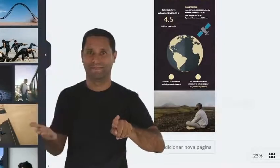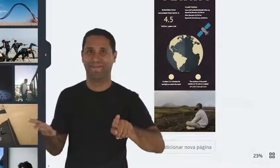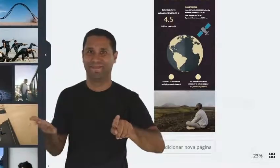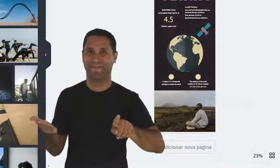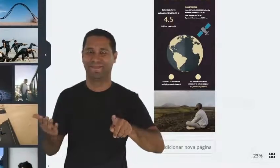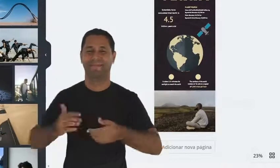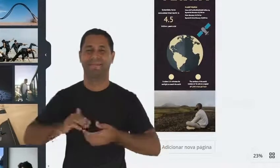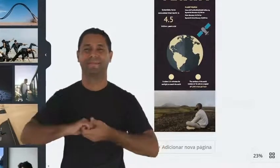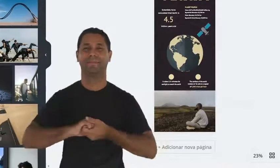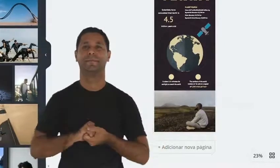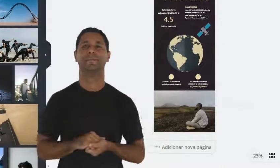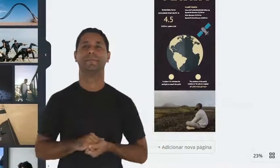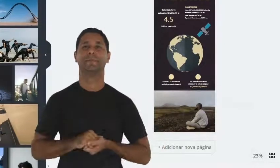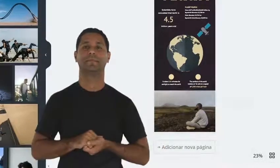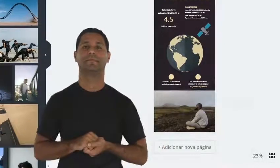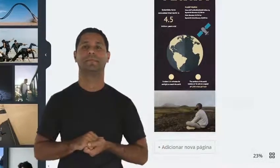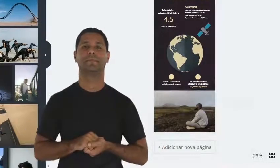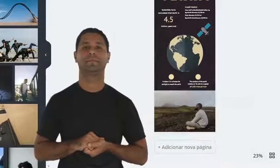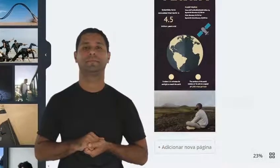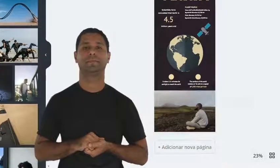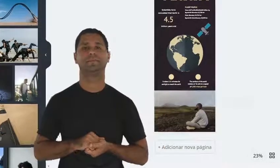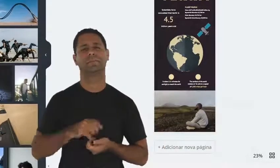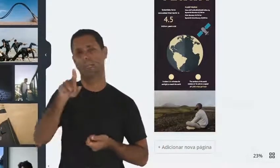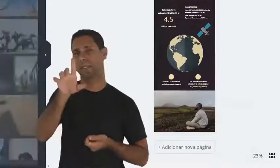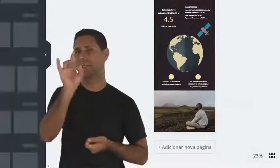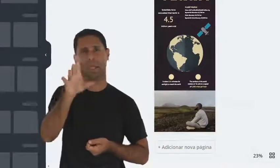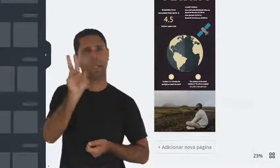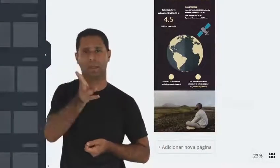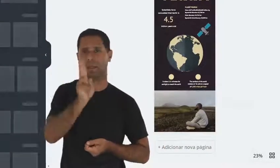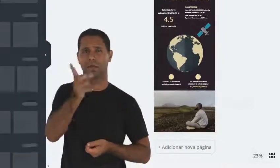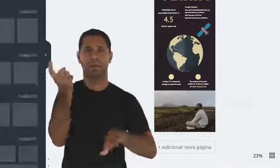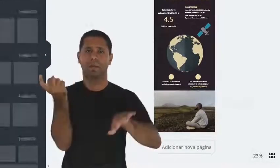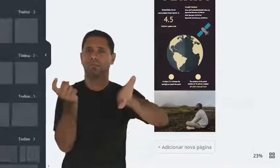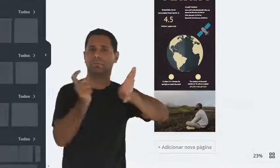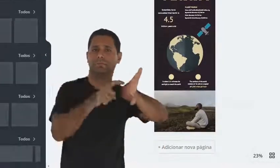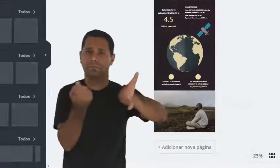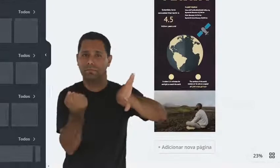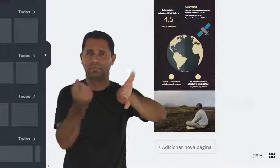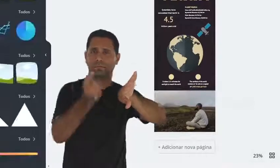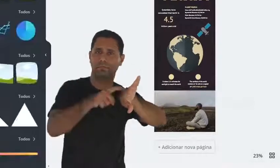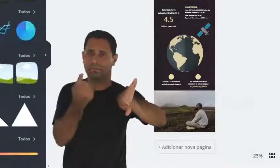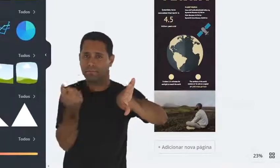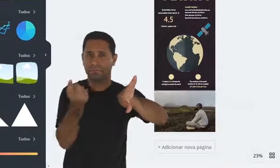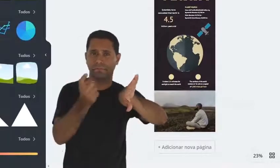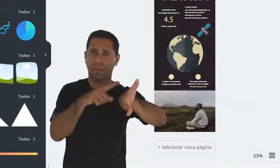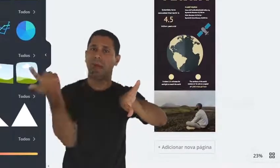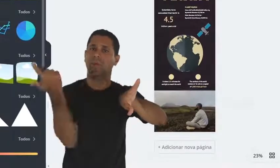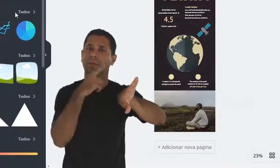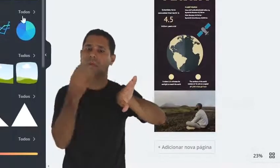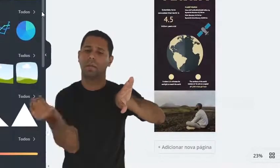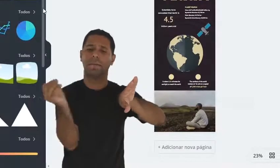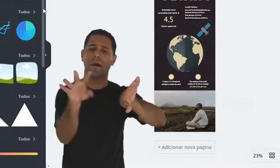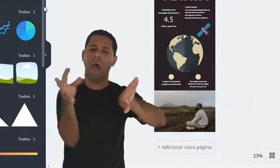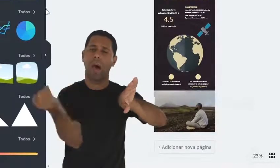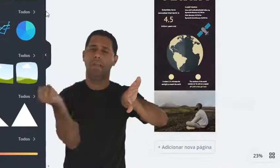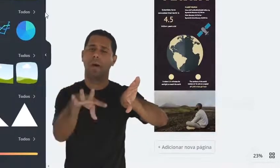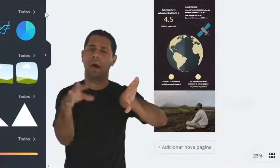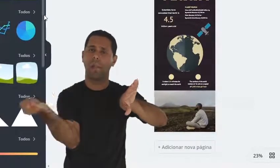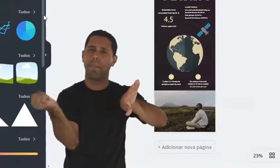Olha só. Este aqui. E sempre clicando você consegue já